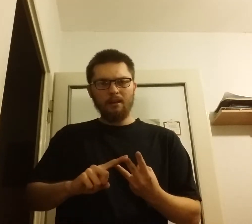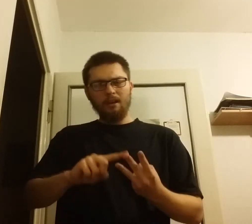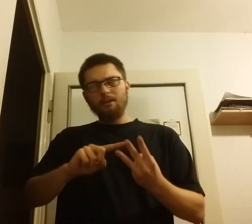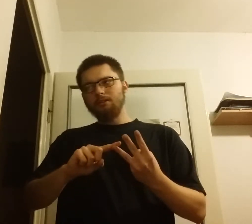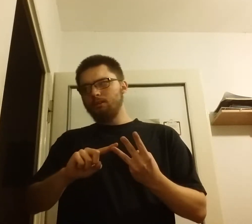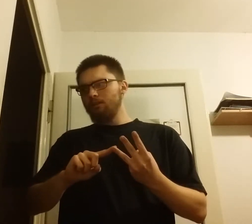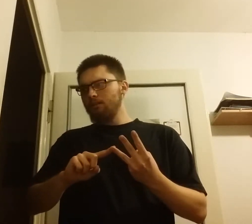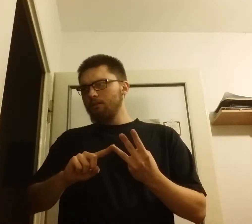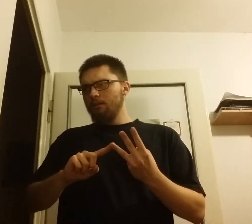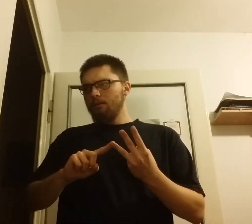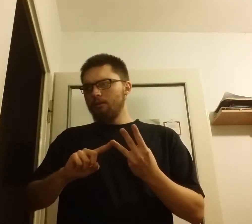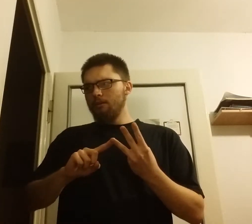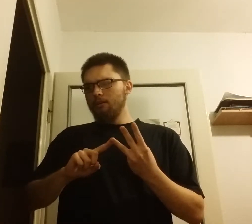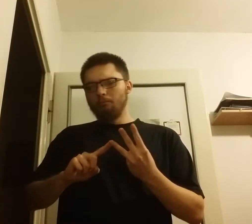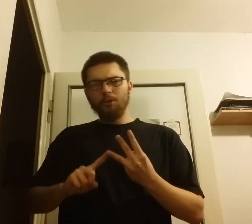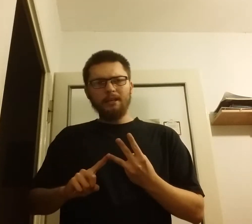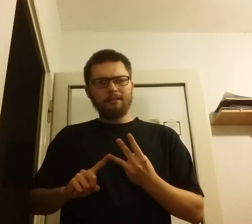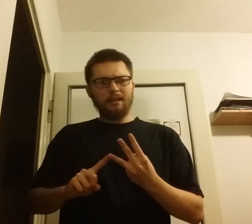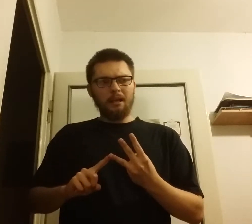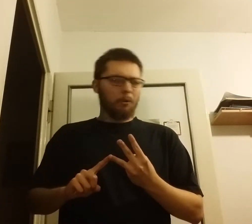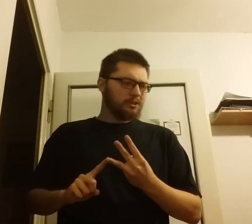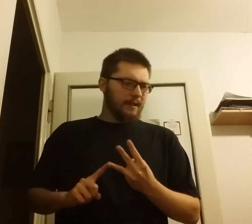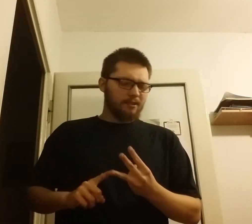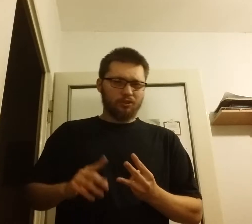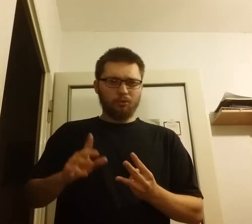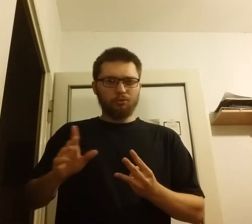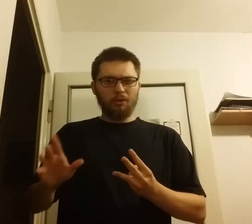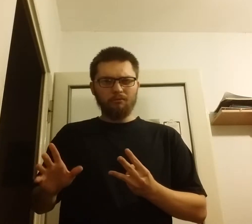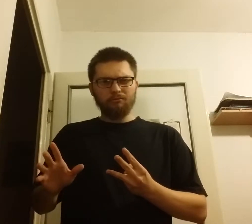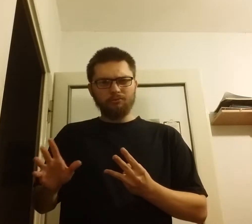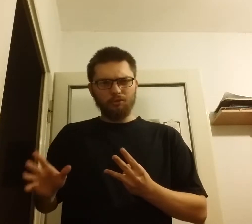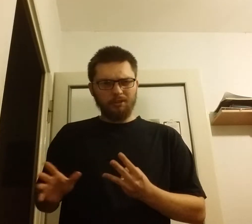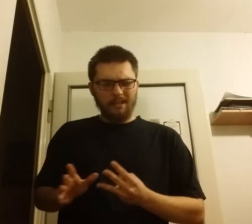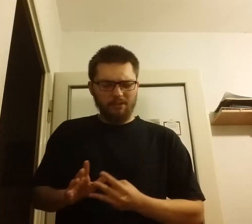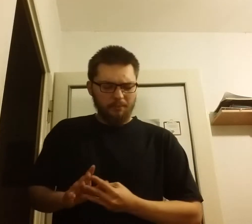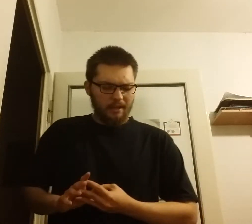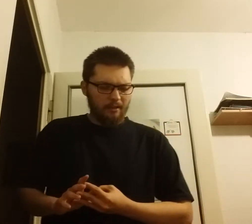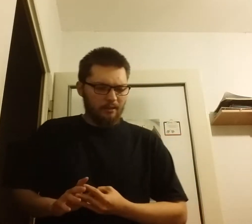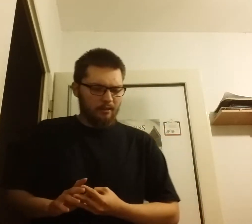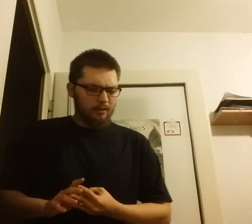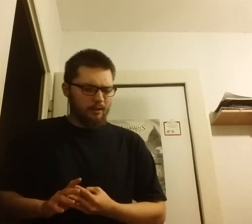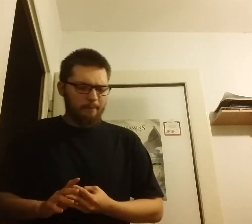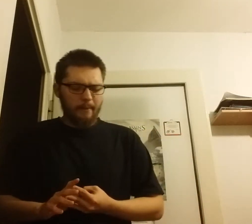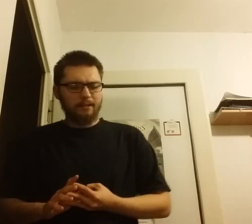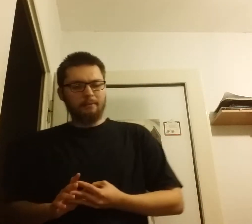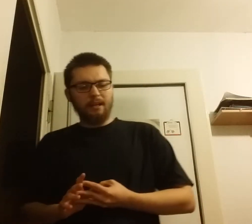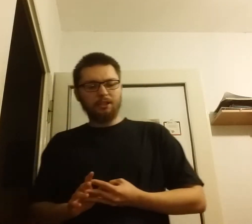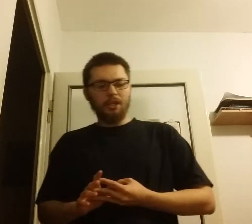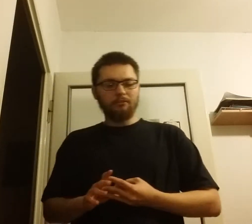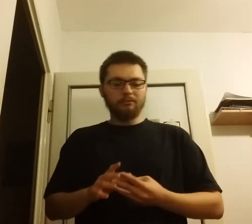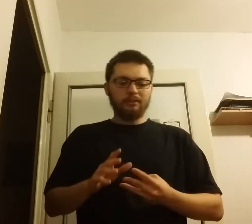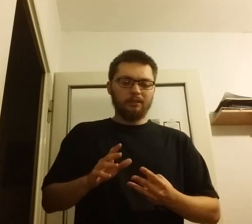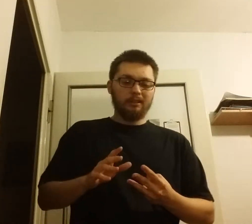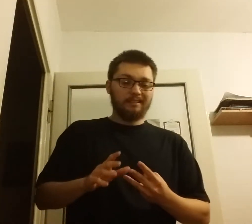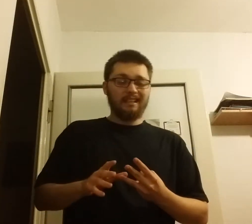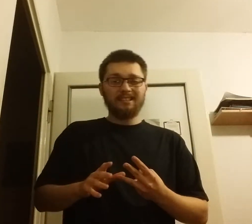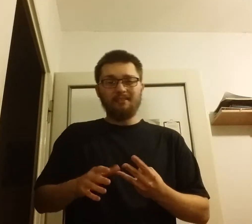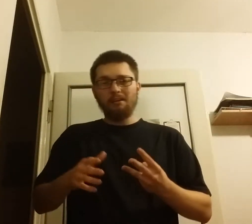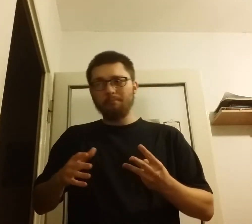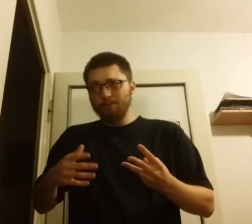i monetę austriacką, którą nie wiem, nie pamiętam jak się nazywała, po